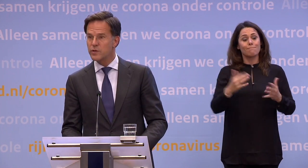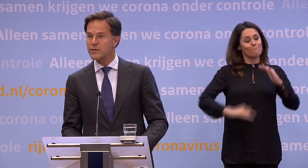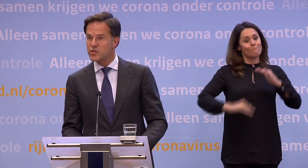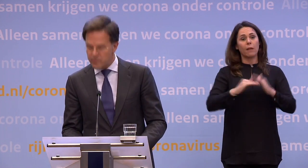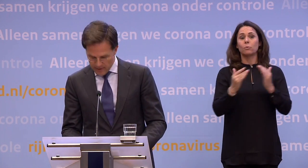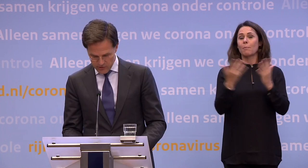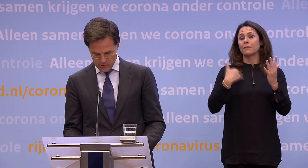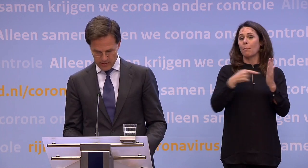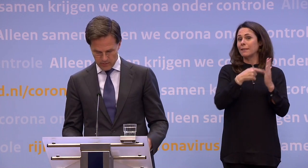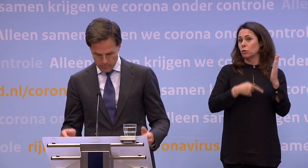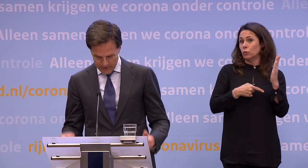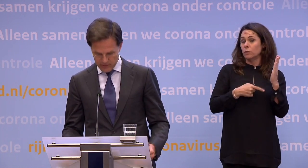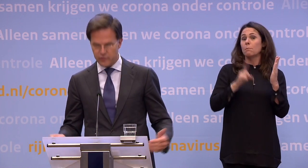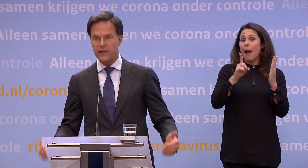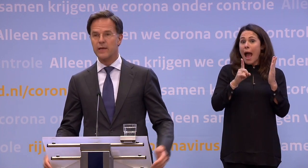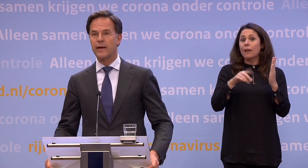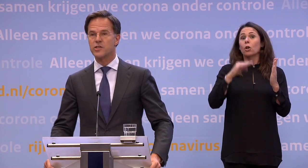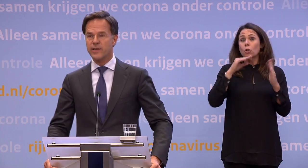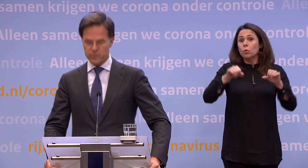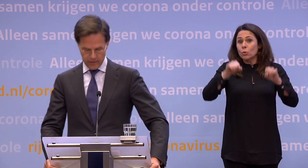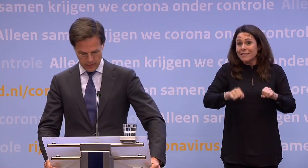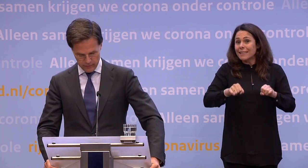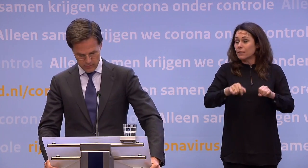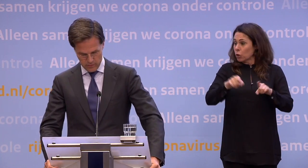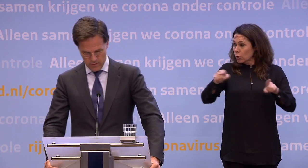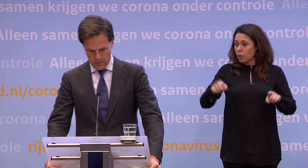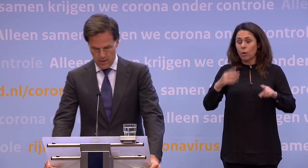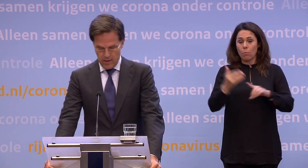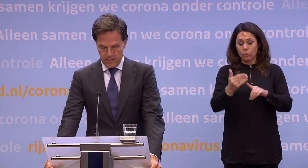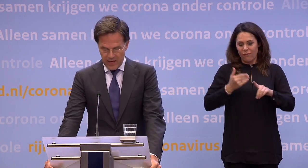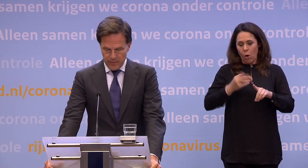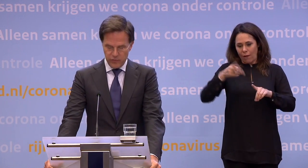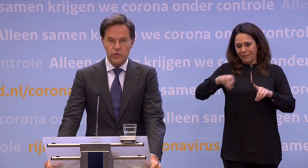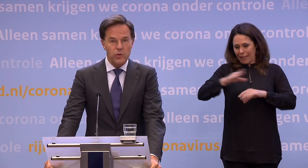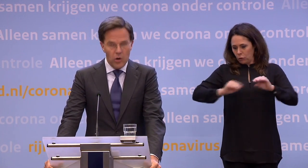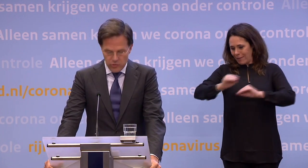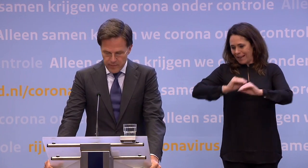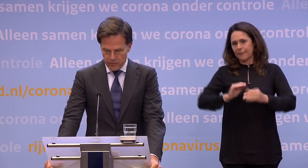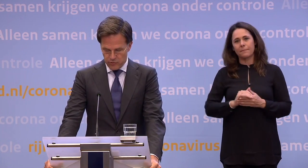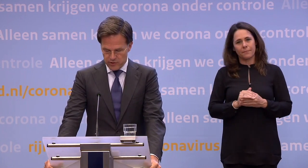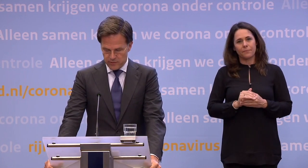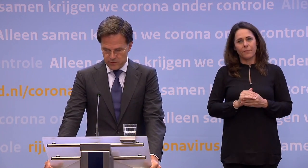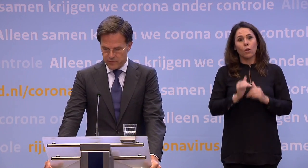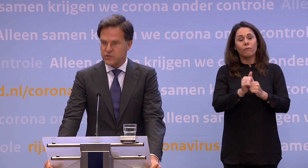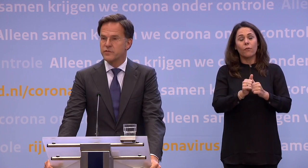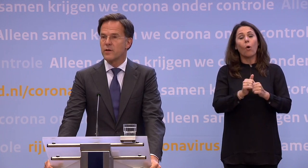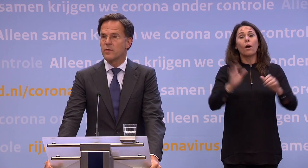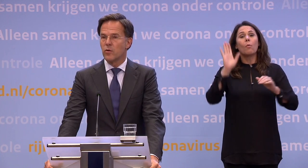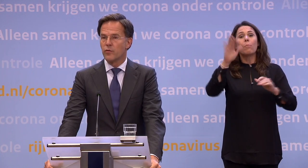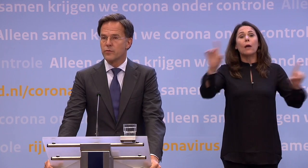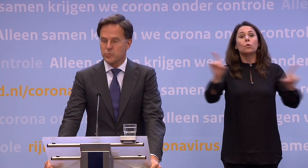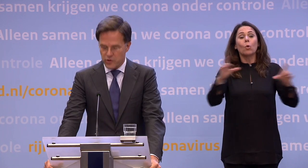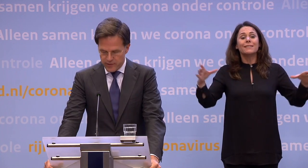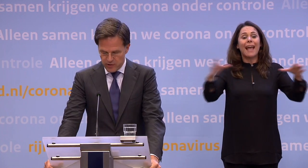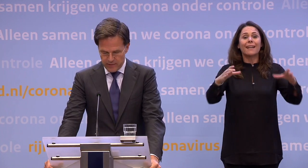als er voldoende zitplaatsen zijn... ...met reservering en een checkgesprek vooraf. Daarmee wordt een groter buitenconcert, festival